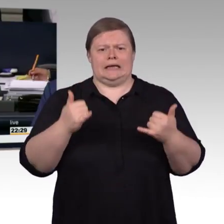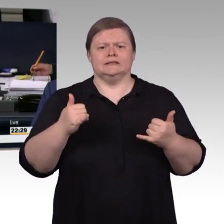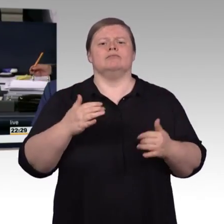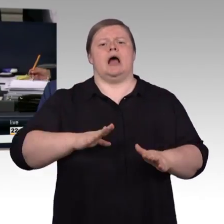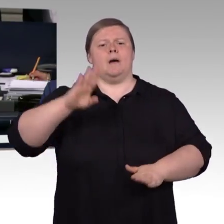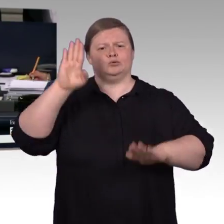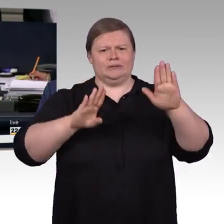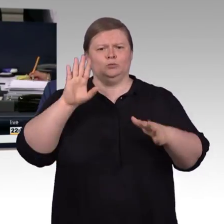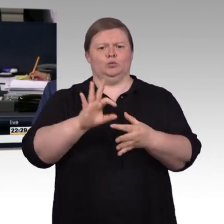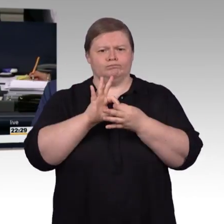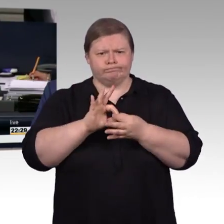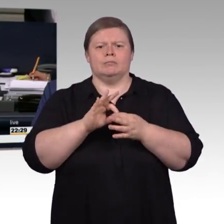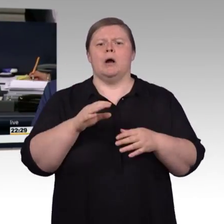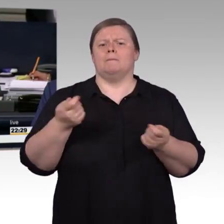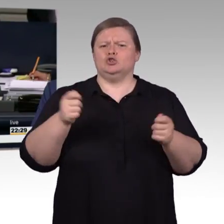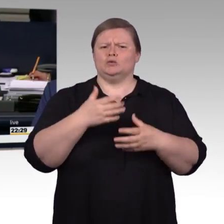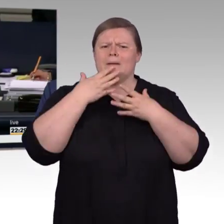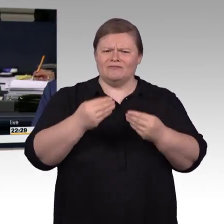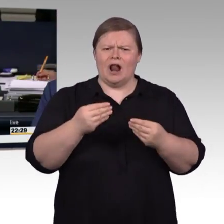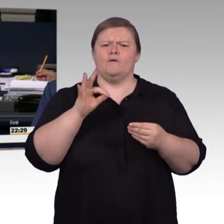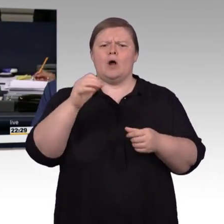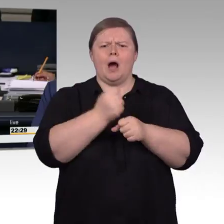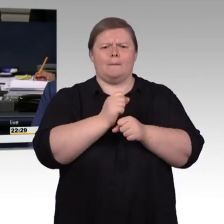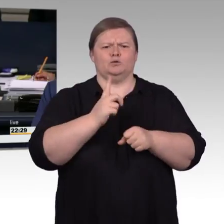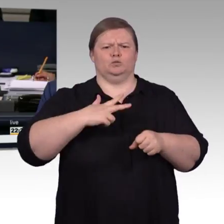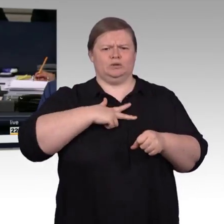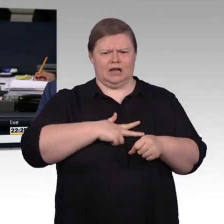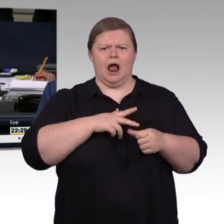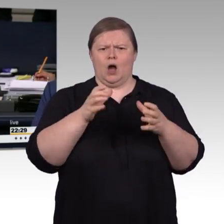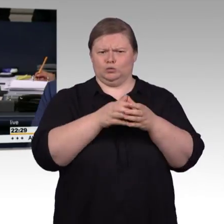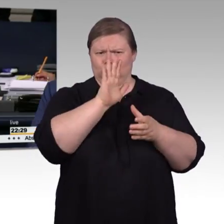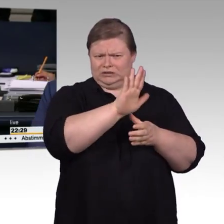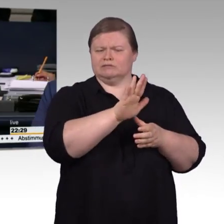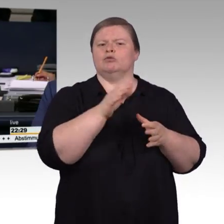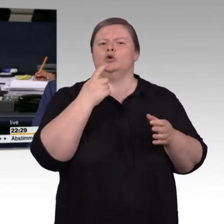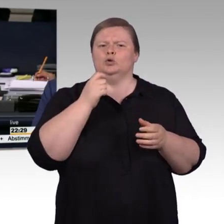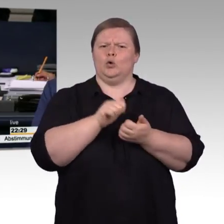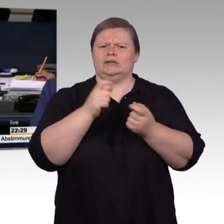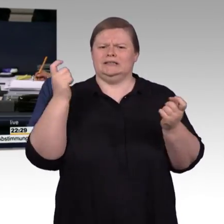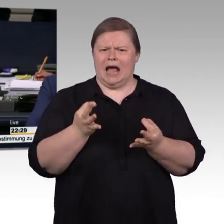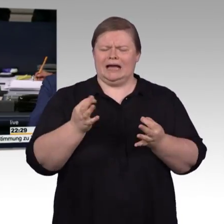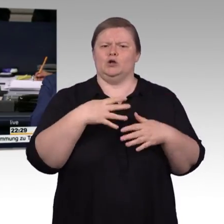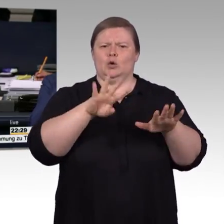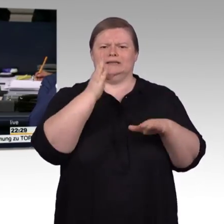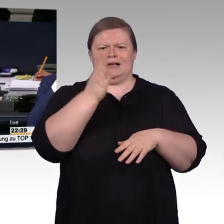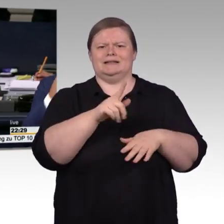27 28 fort. Der Ausschuss empfiehlt unter Buchstabe b seiner Beschlussempfehlung die